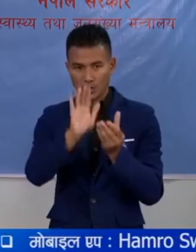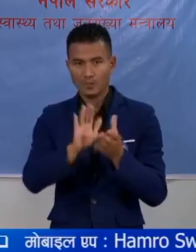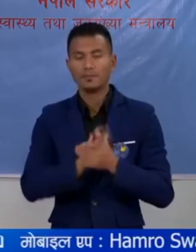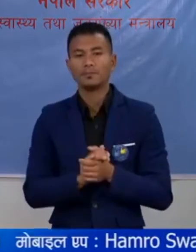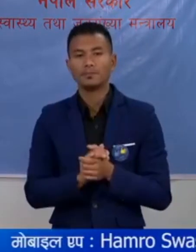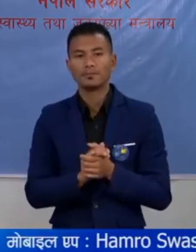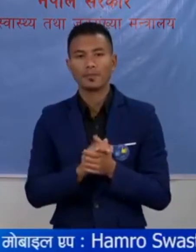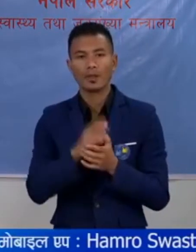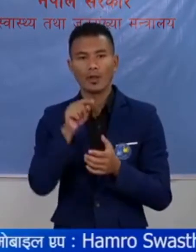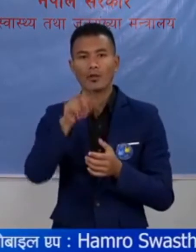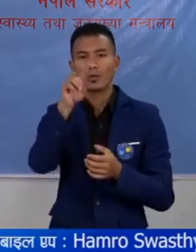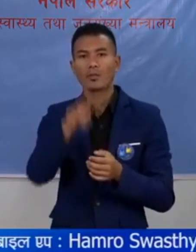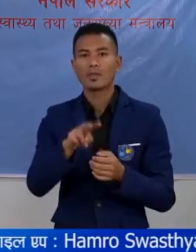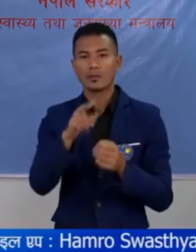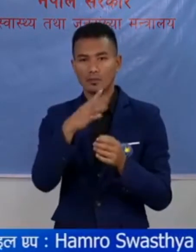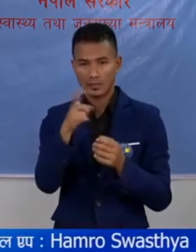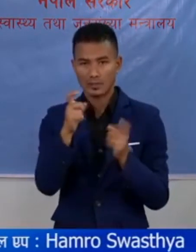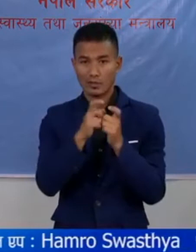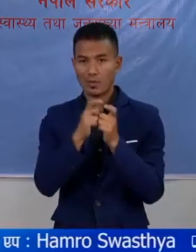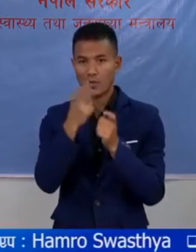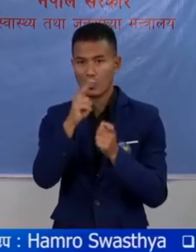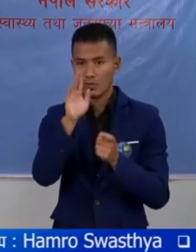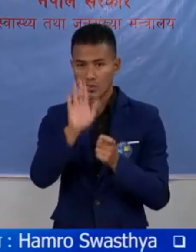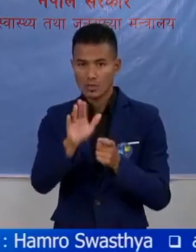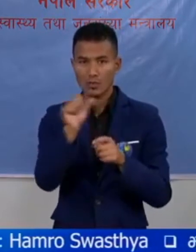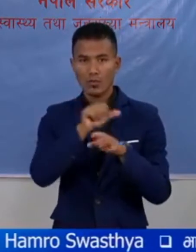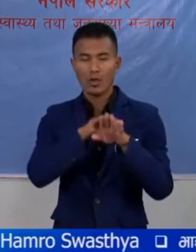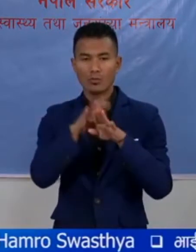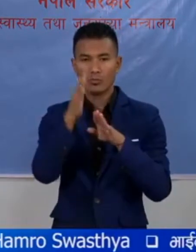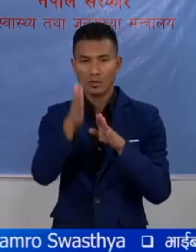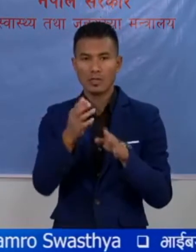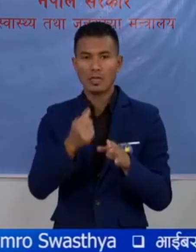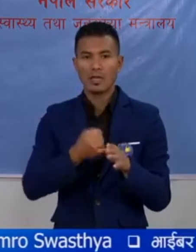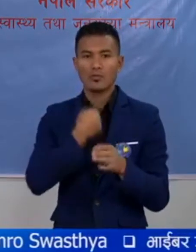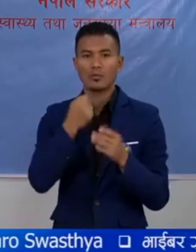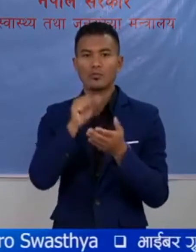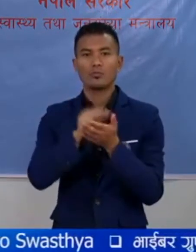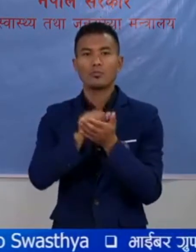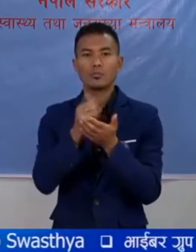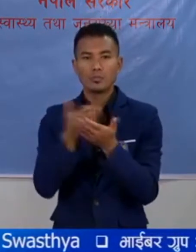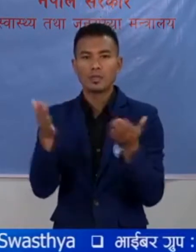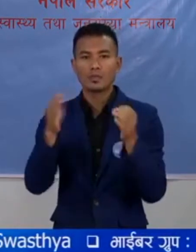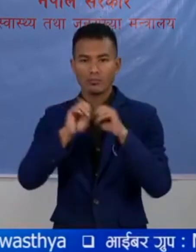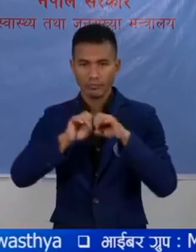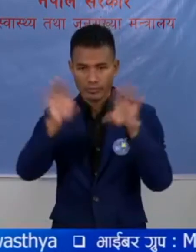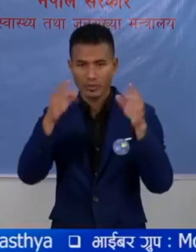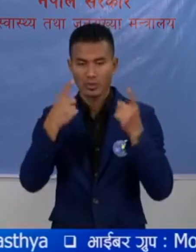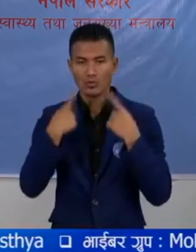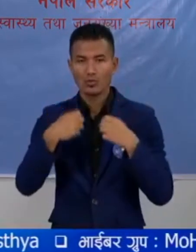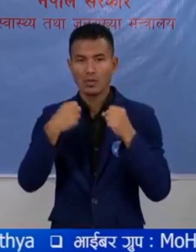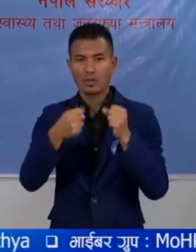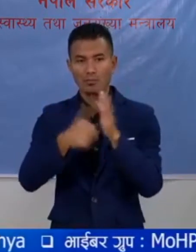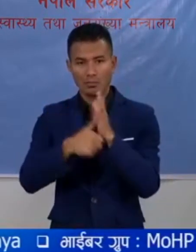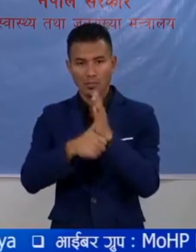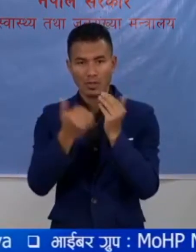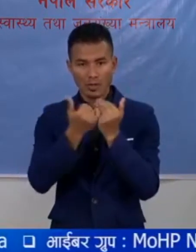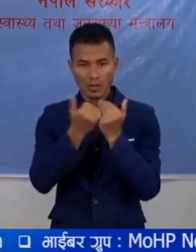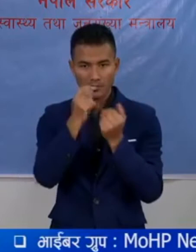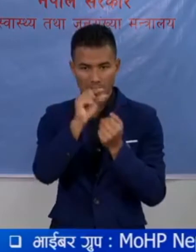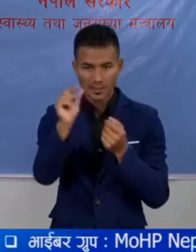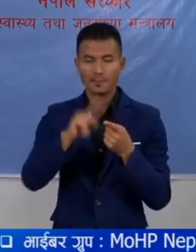पछल्व परिश्थिति को लागी र वाहरूले आपनो प्रेश विग्येप्ति मा पनी स्वास्ते परिक्षेन गराउने कुरा